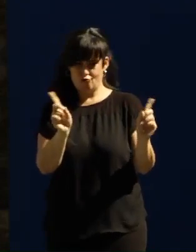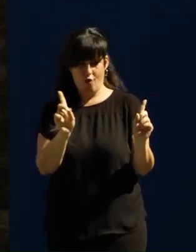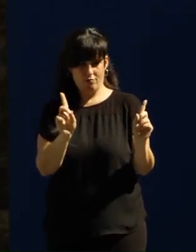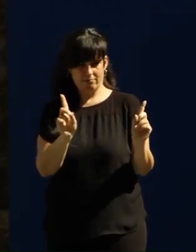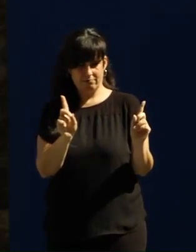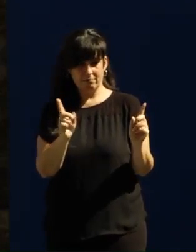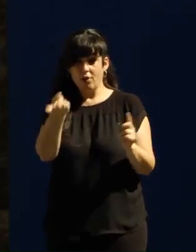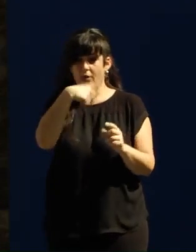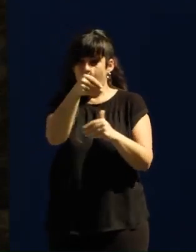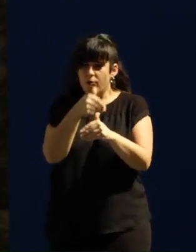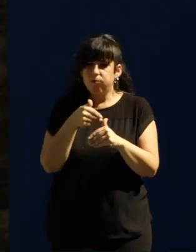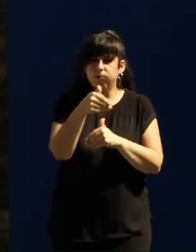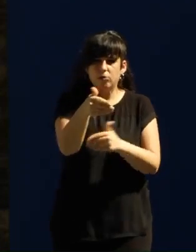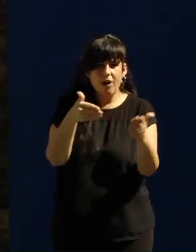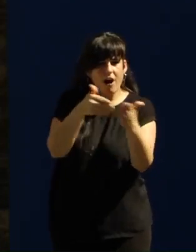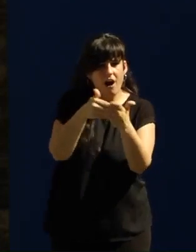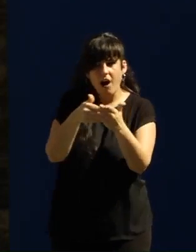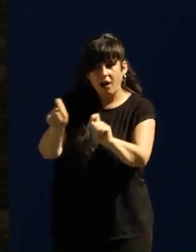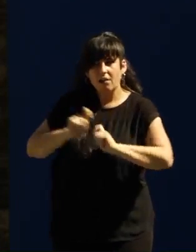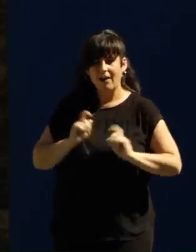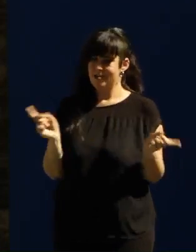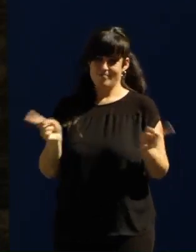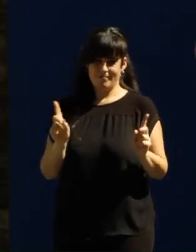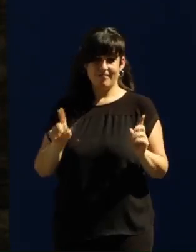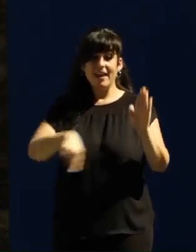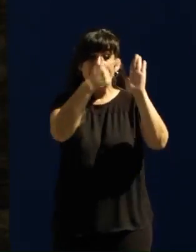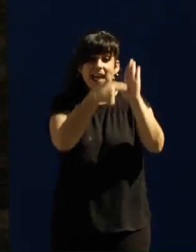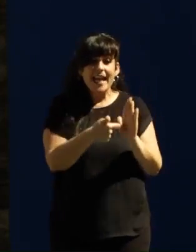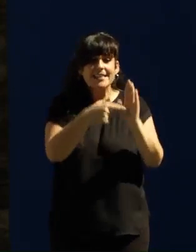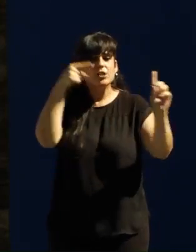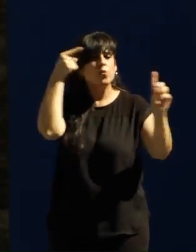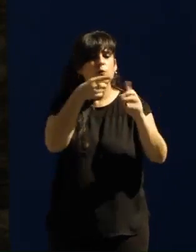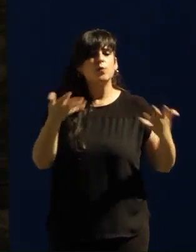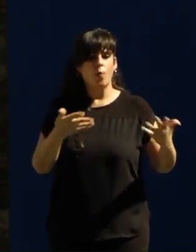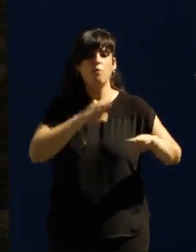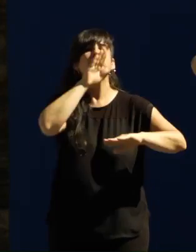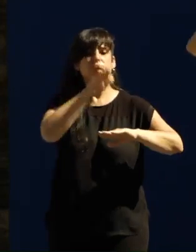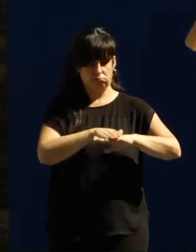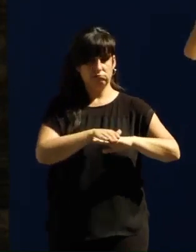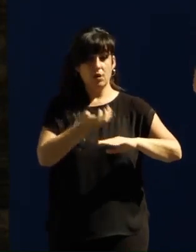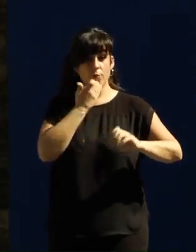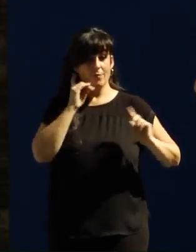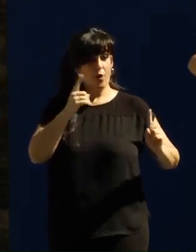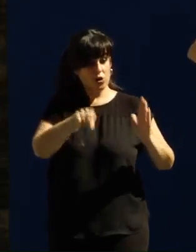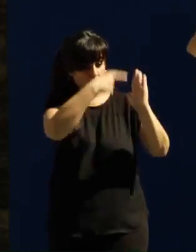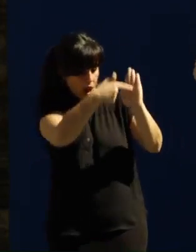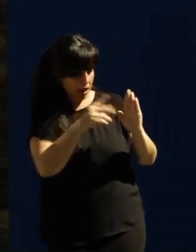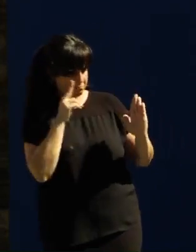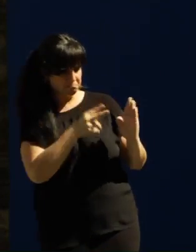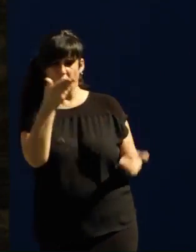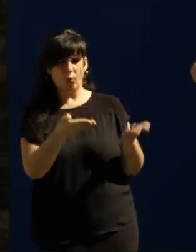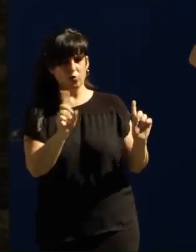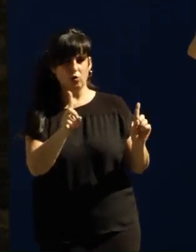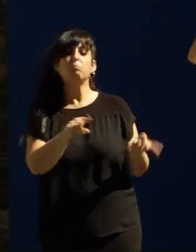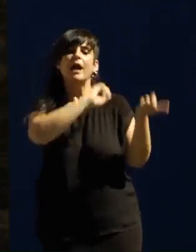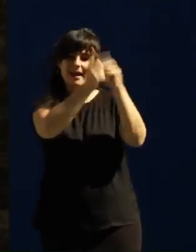cerrarnos la vía al futuro, no es tan solo para desmoralizarnos, las leyes están para cumplirlas, cuando son injustas hay que cambiarlas, pero cuando son